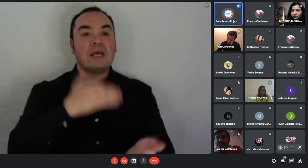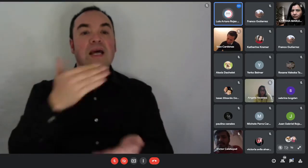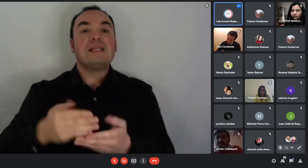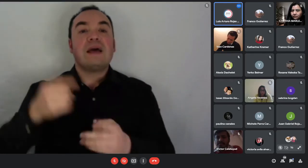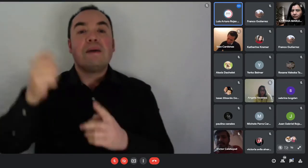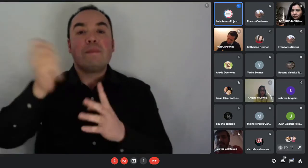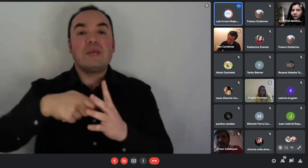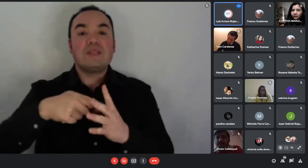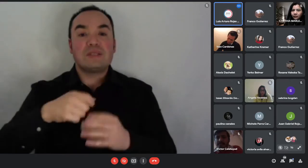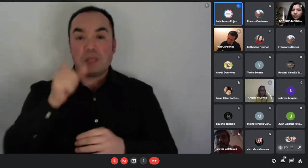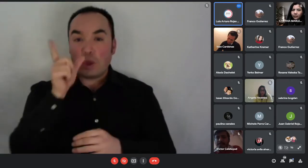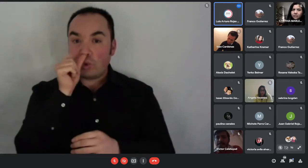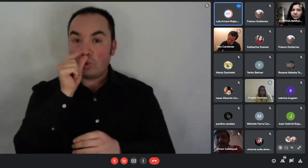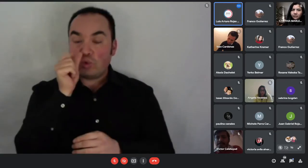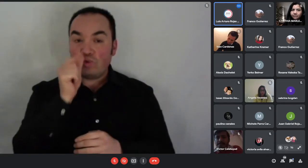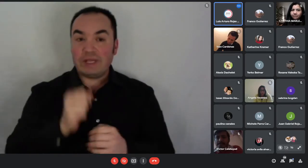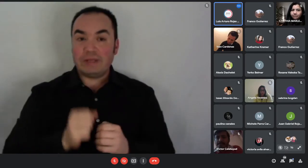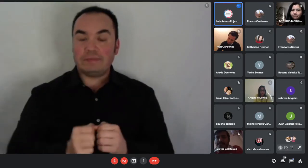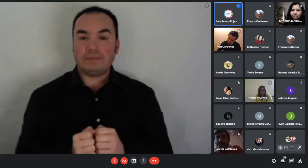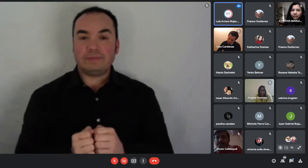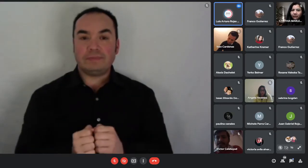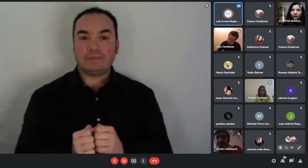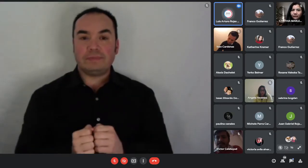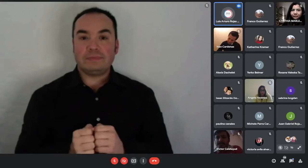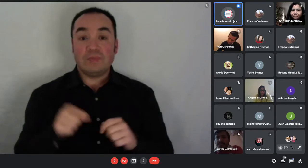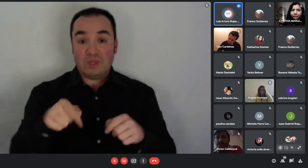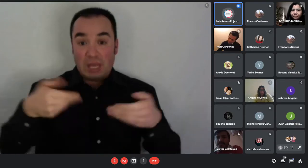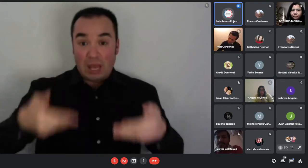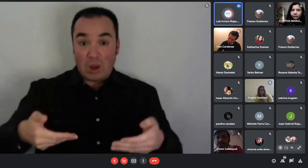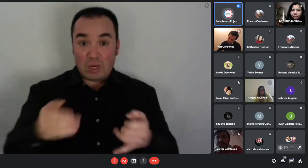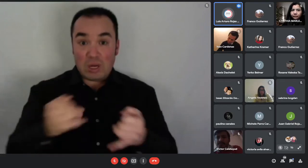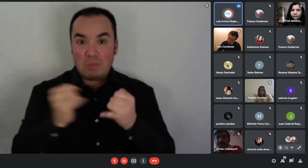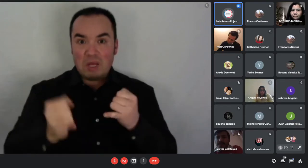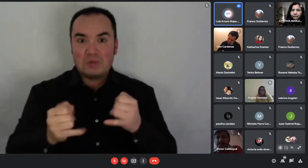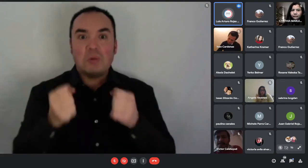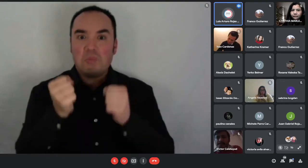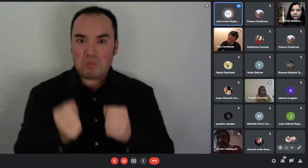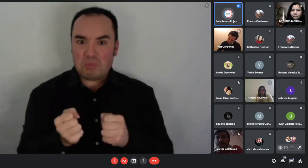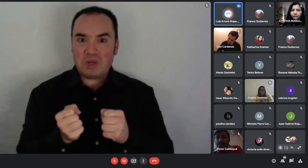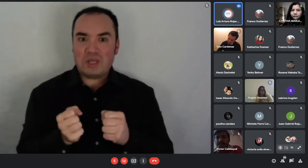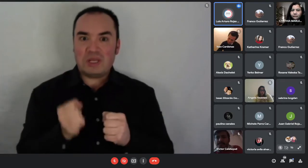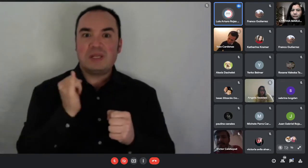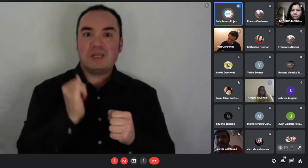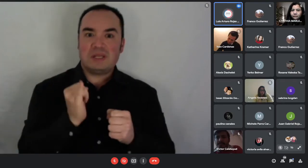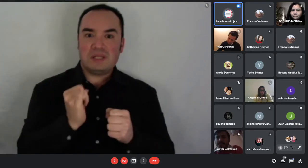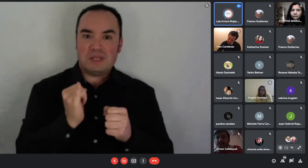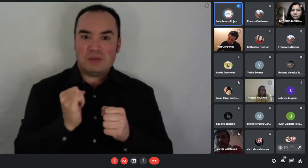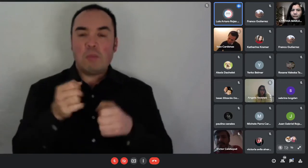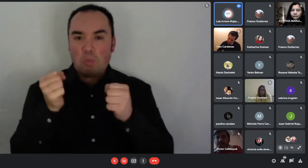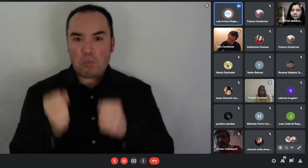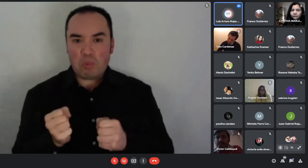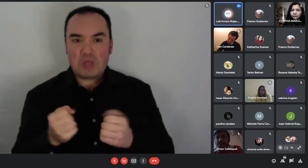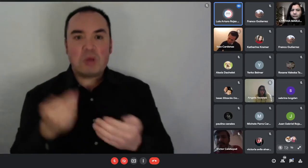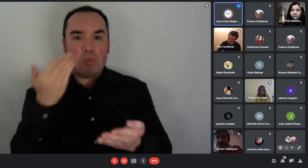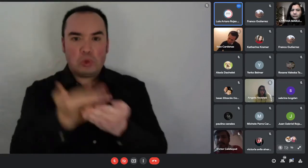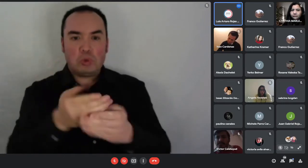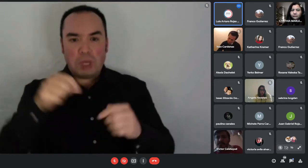Por lo tanto, están a tiempo de poder hacer esa postulación si estima conveniente. Es una postulación que ayuda